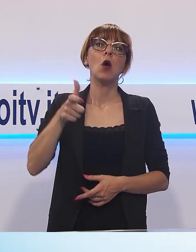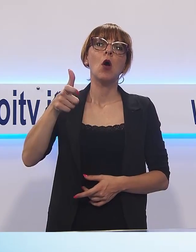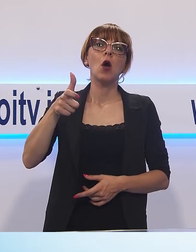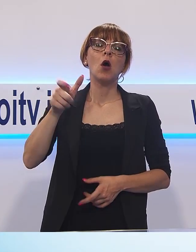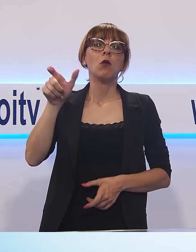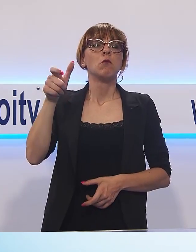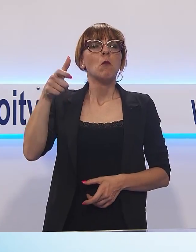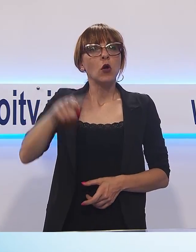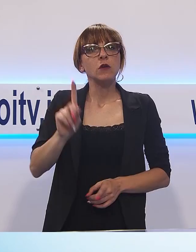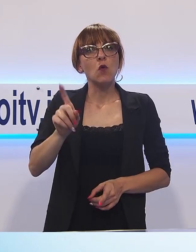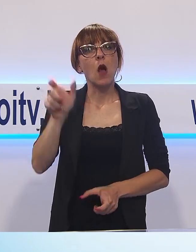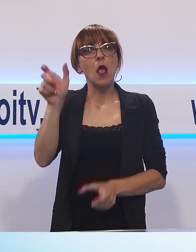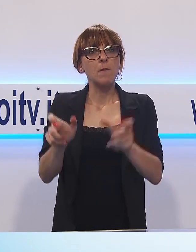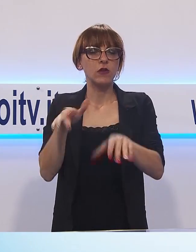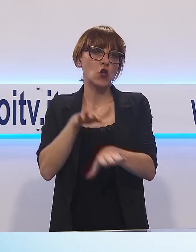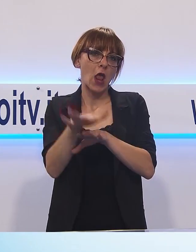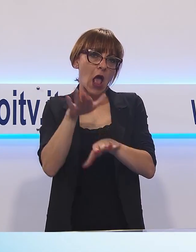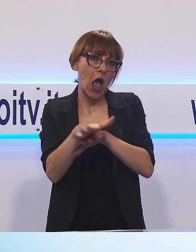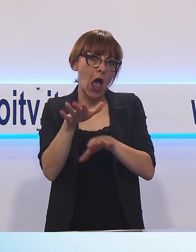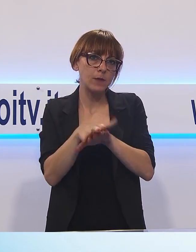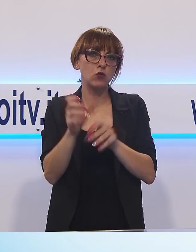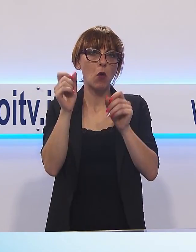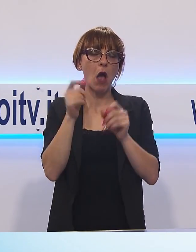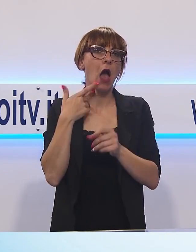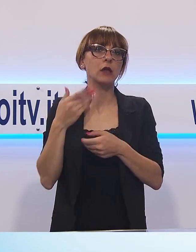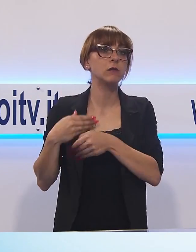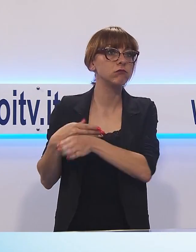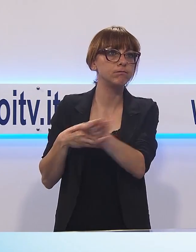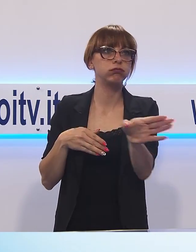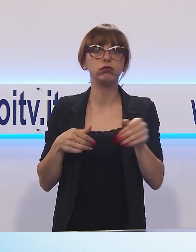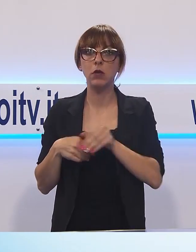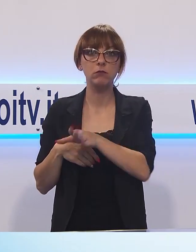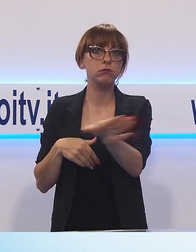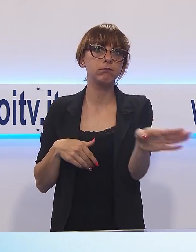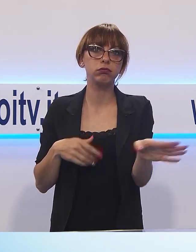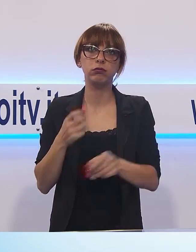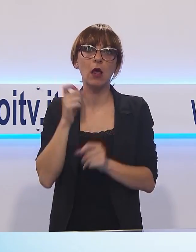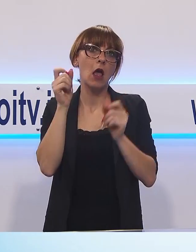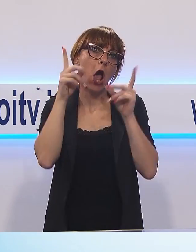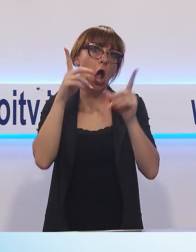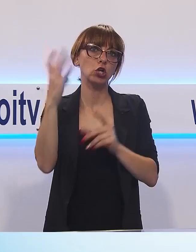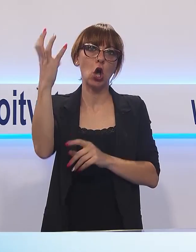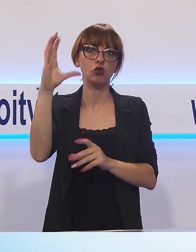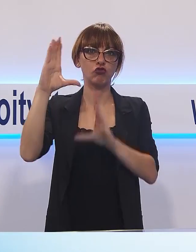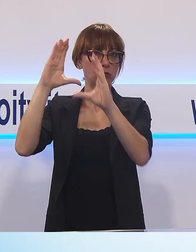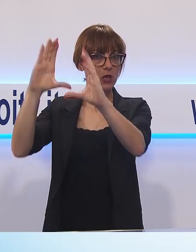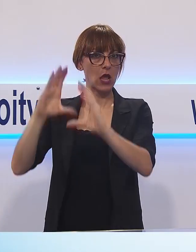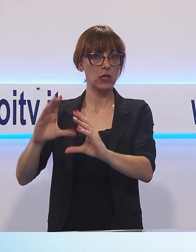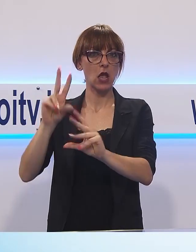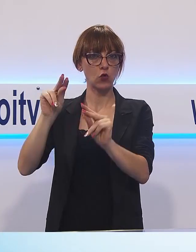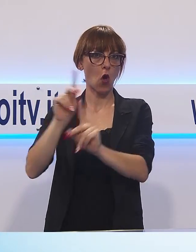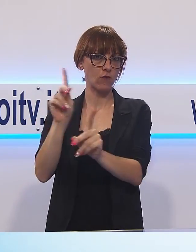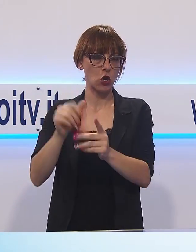qualcuno ancora non fa caso ai segnali, ma in parte sembra anche perché i segnali non sono chiari o non sono posizionati bene,